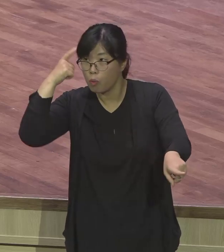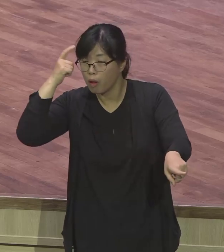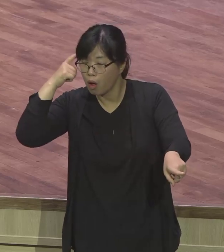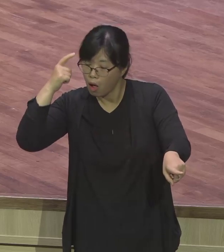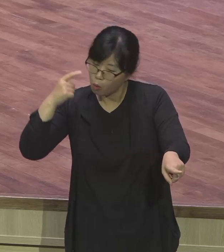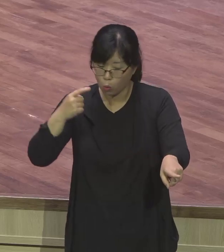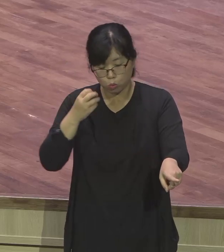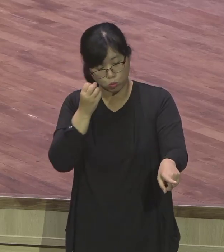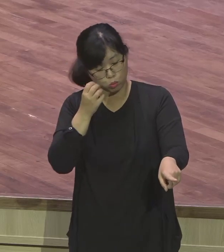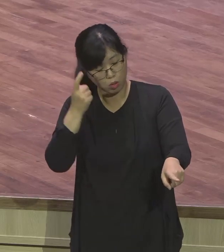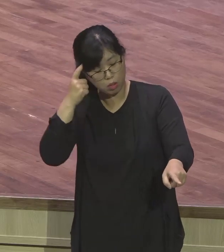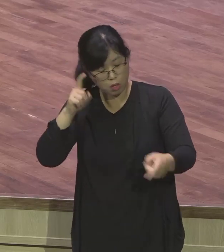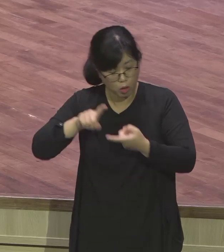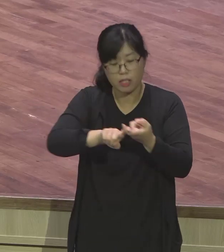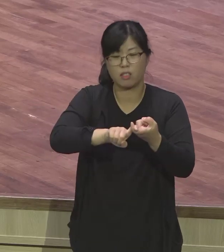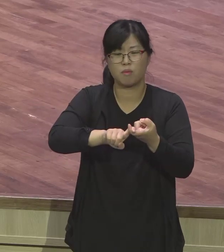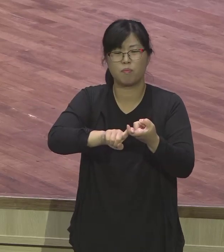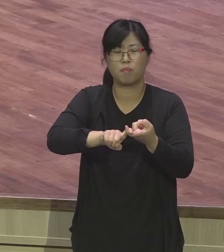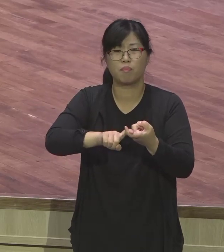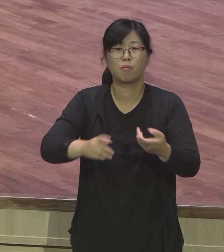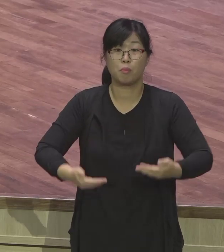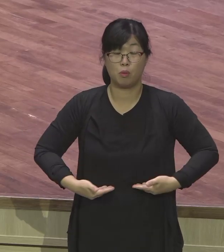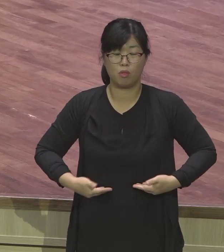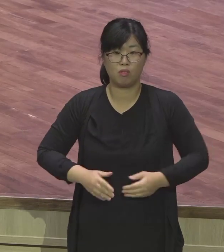약한 사람도 있다니까요. 그걸 볼 수 있어야 돼요.